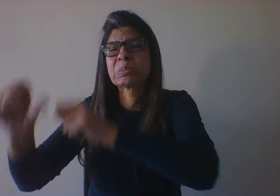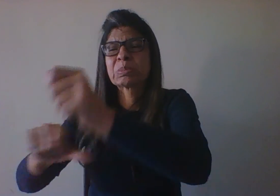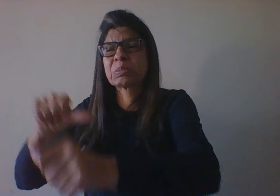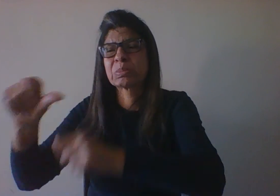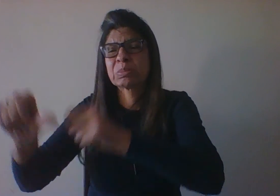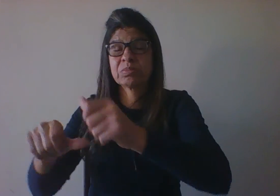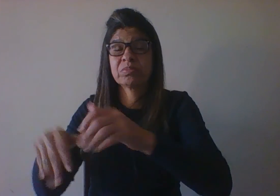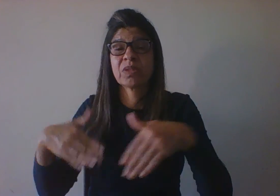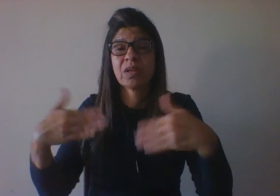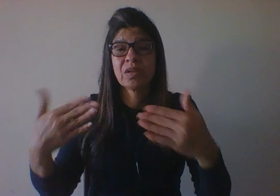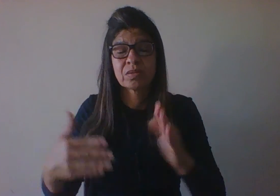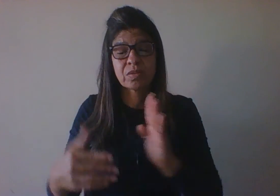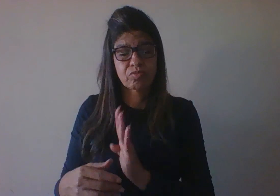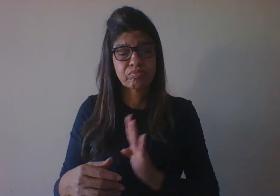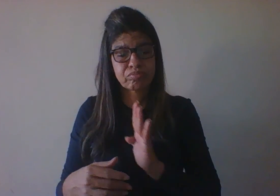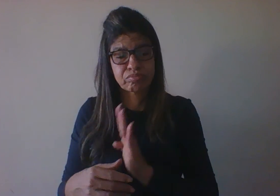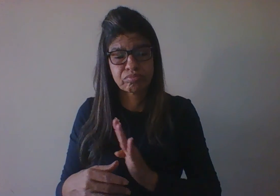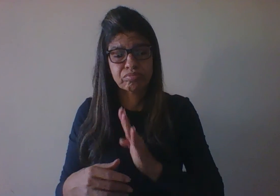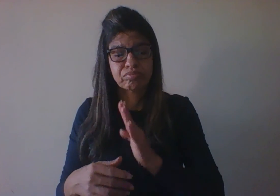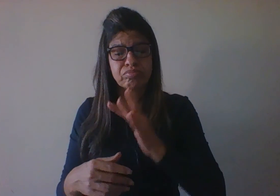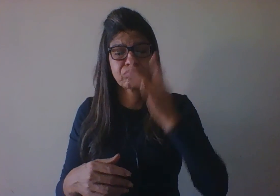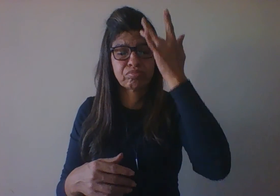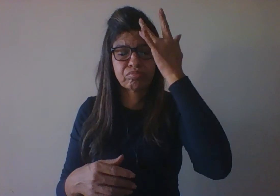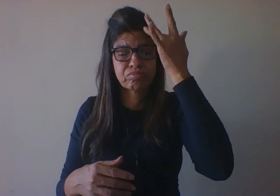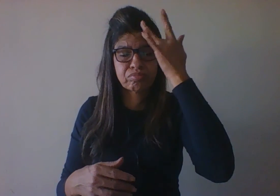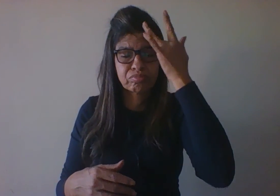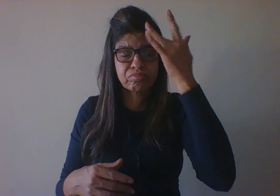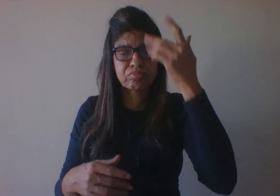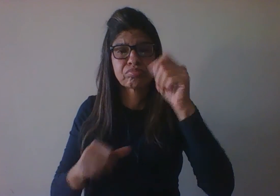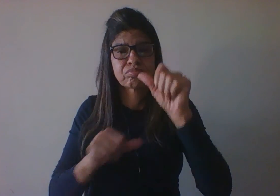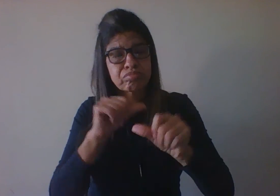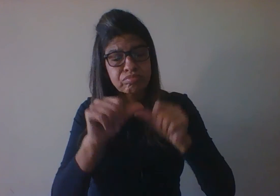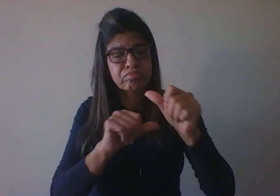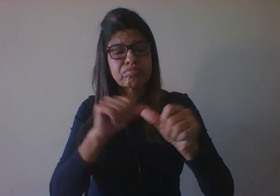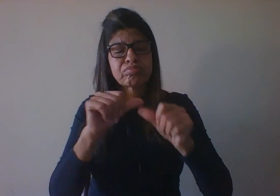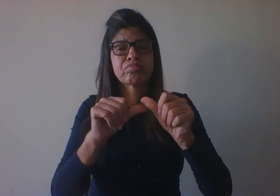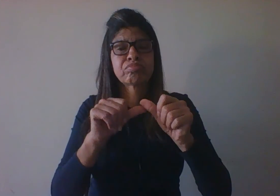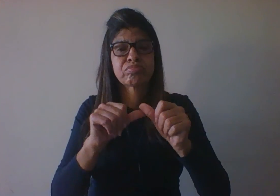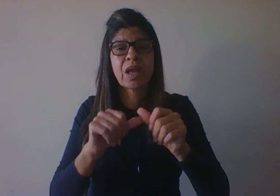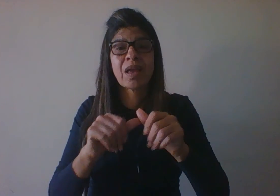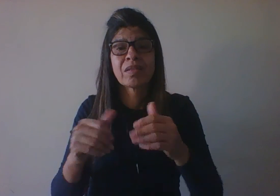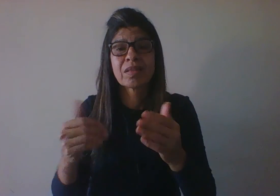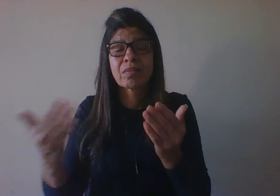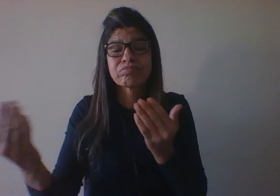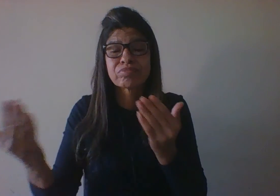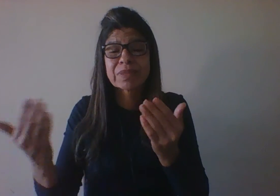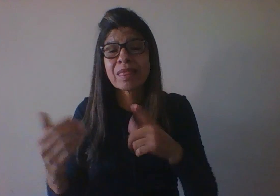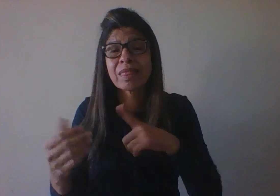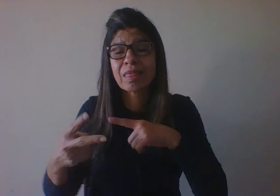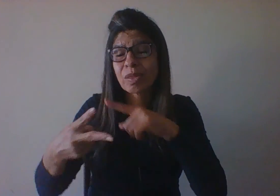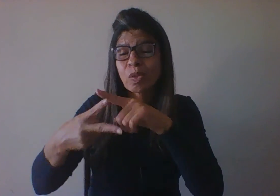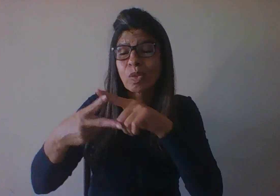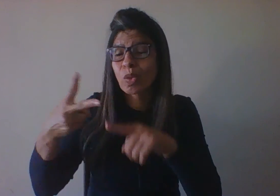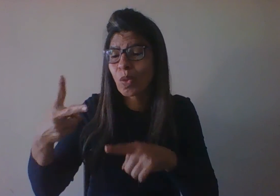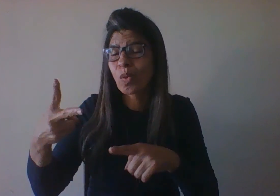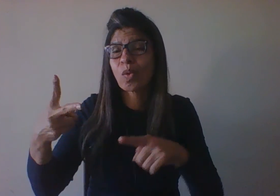lida com o aspecto inato do desenvolvimento, referindo-se ao crescimento de células, tecidos, músculos e órgãos.